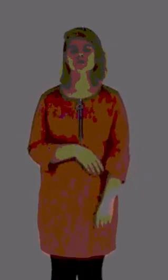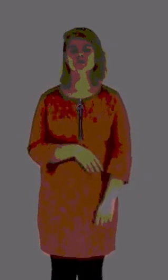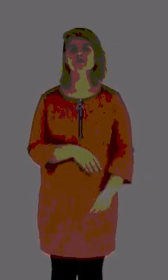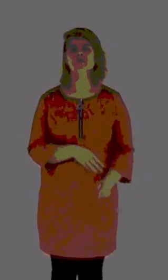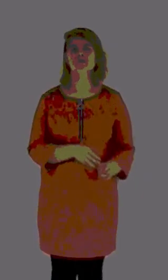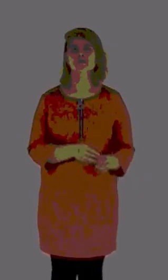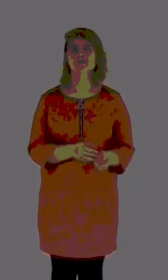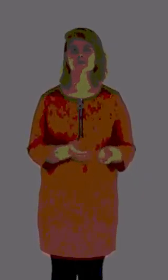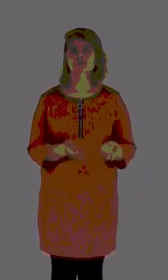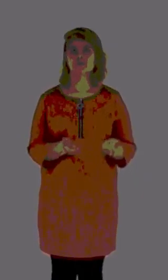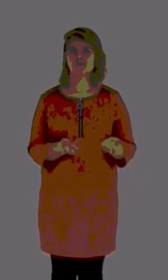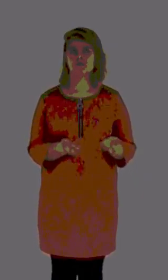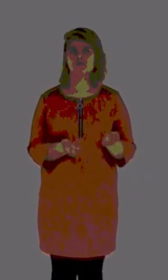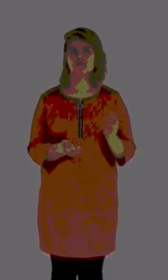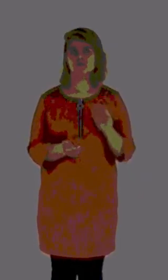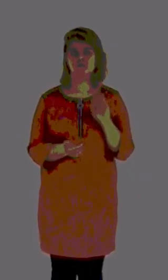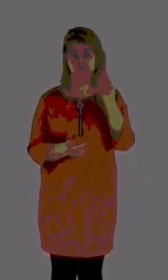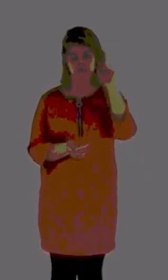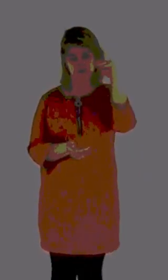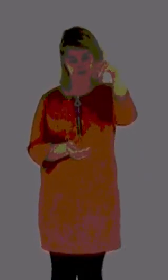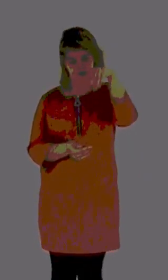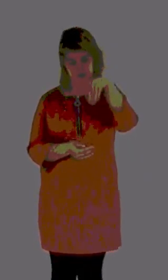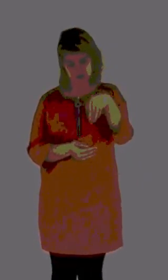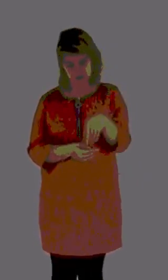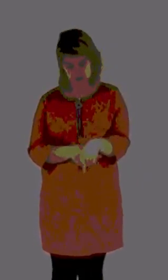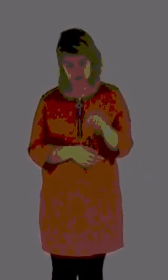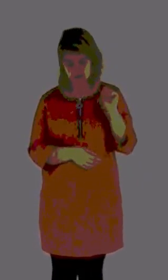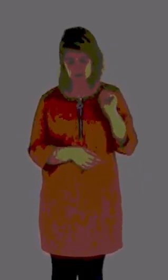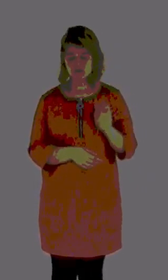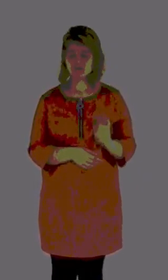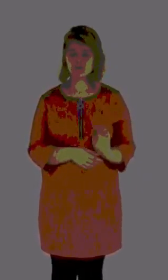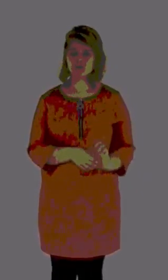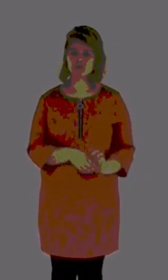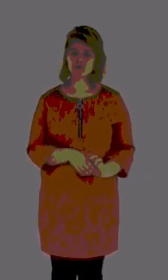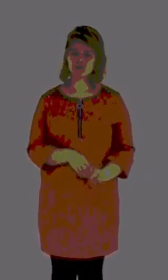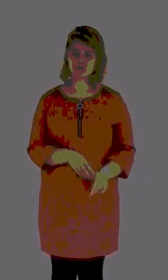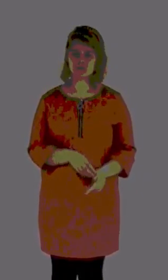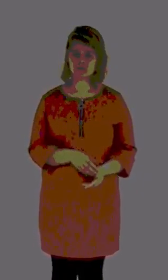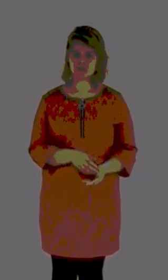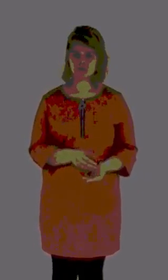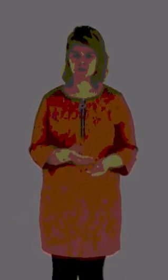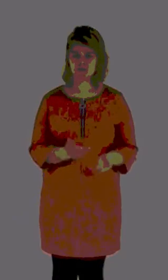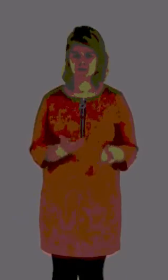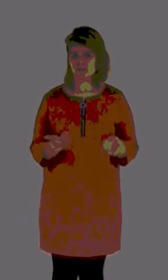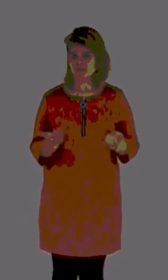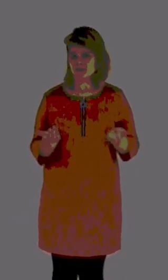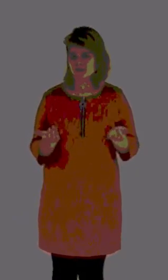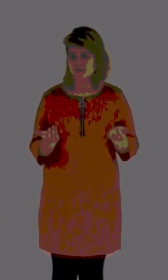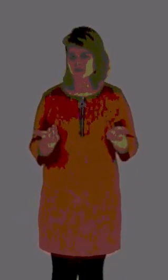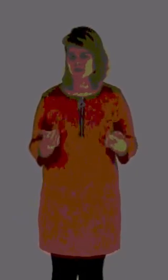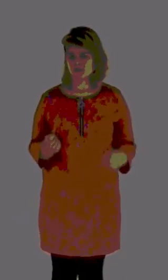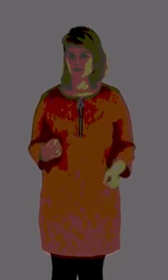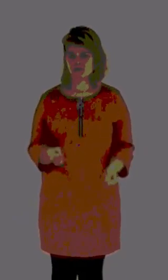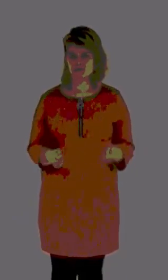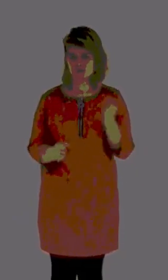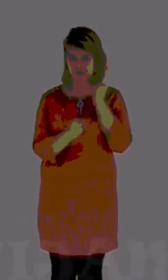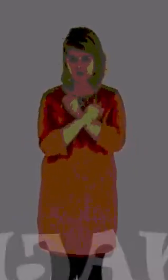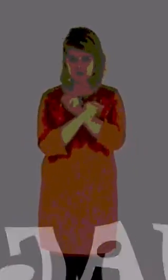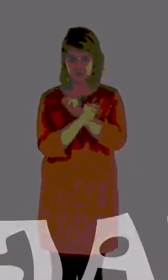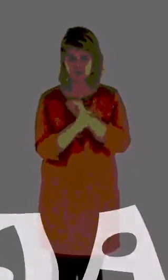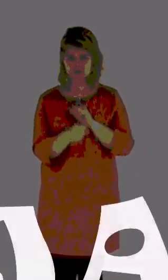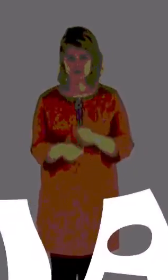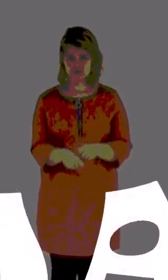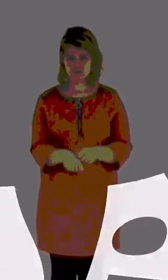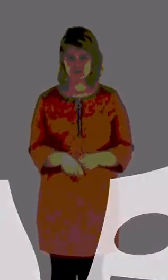Maar wat als er iemand aan deze kant komt. En wij niet weten of de